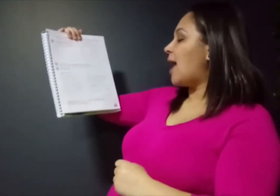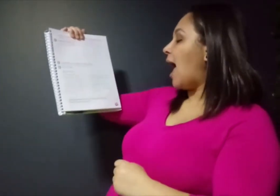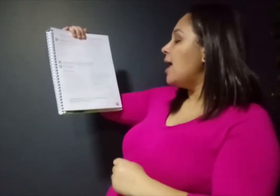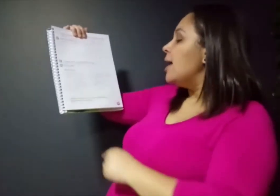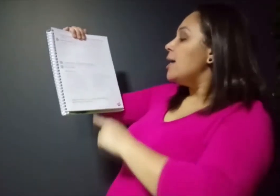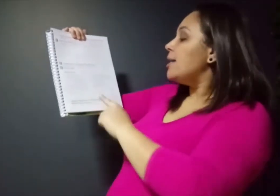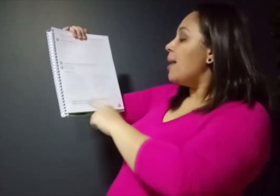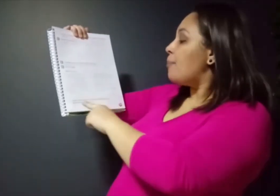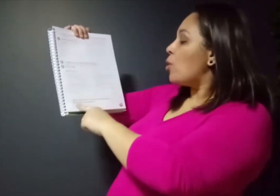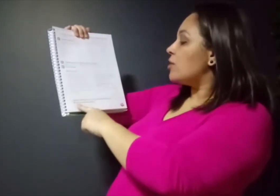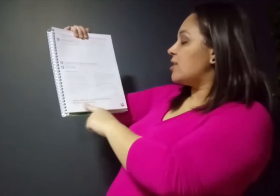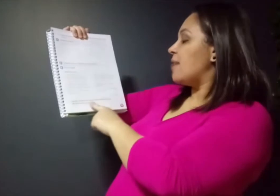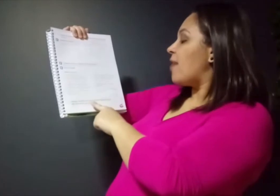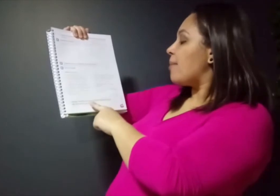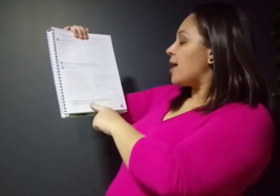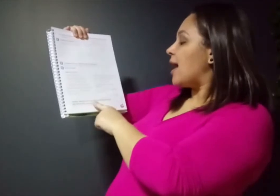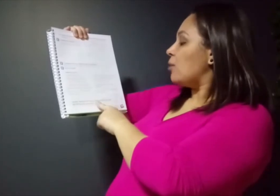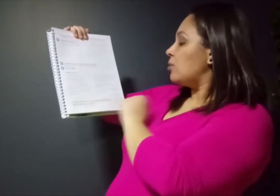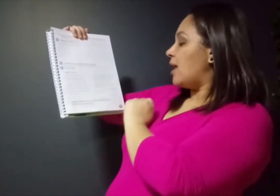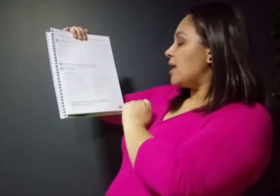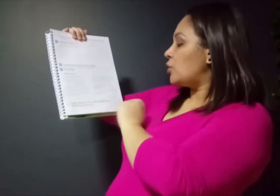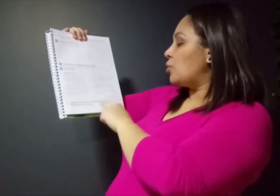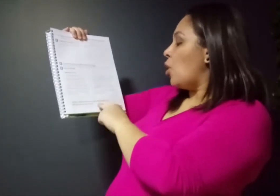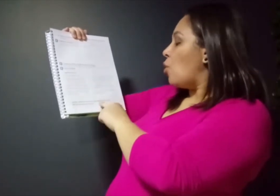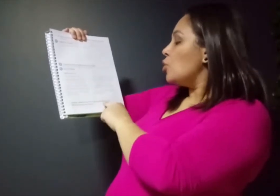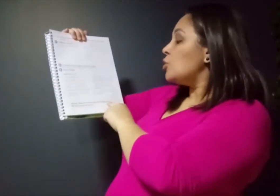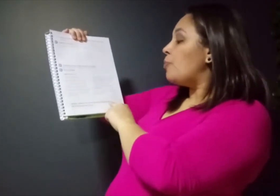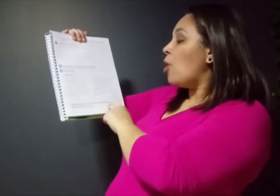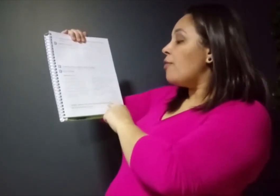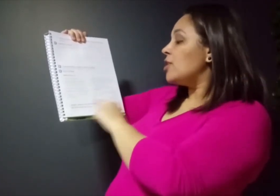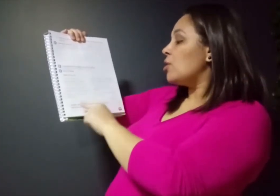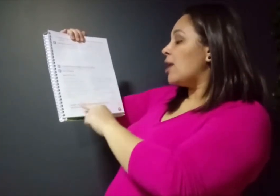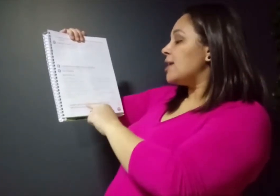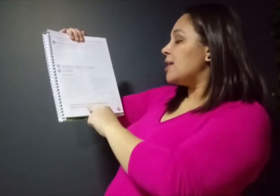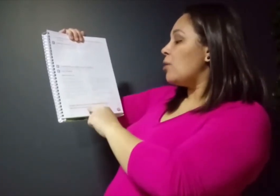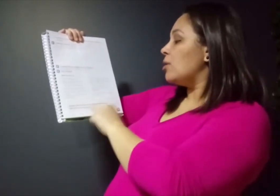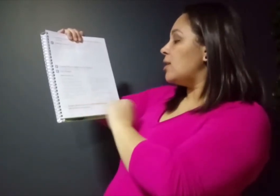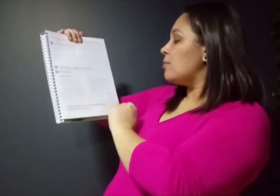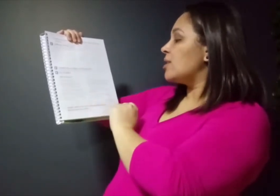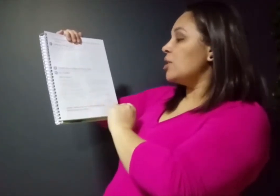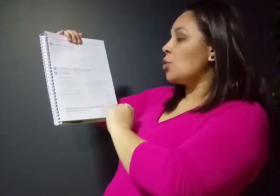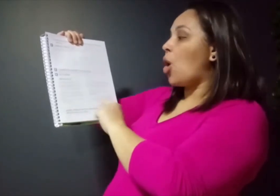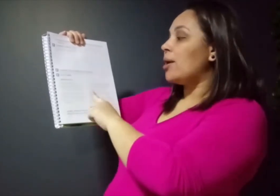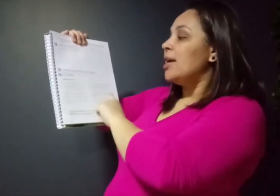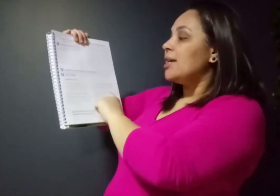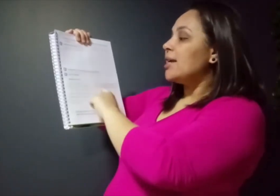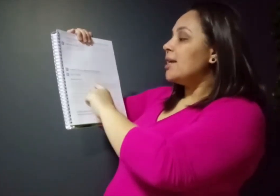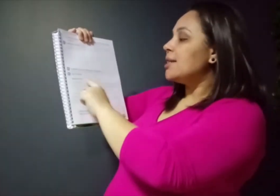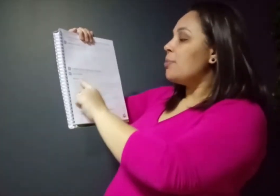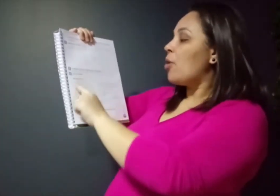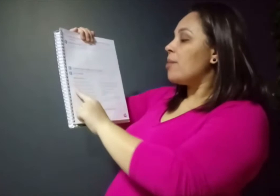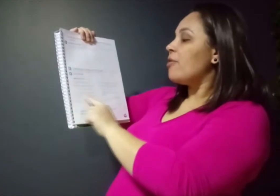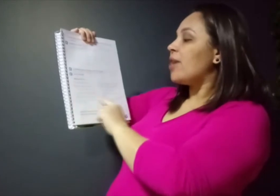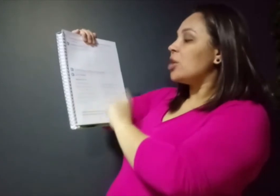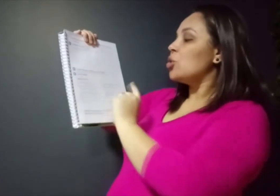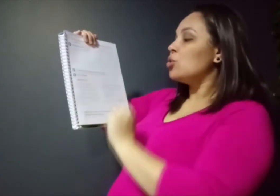tá? E depois você vai marcar no texto os profissionais que encontramos na escola. Porque aqui nesse poema fala de alguns